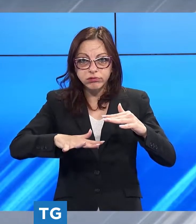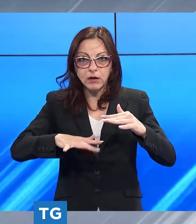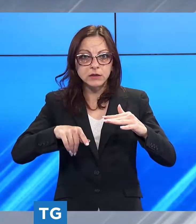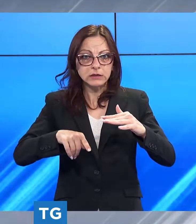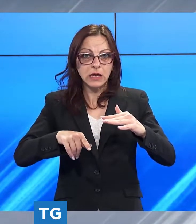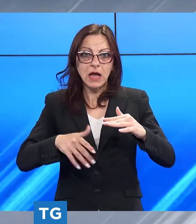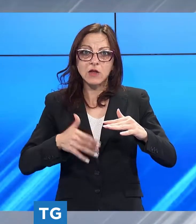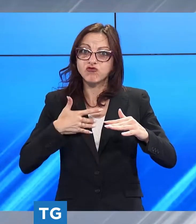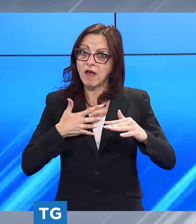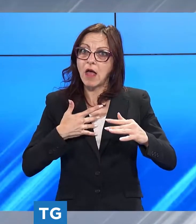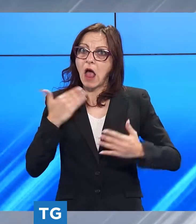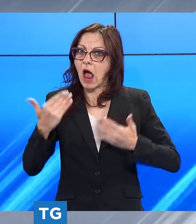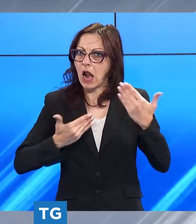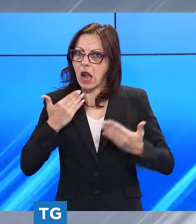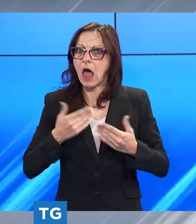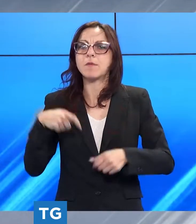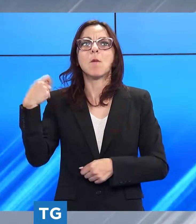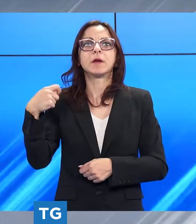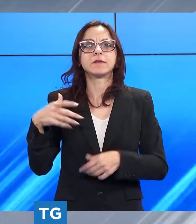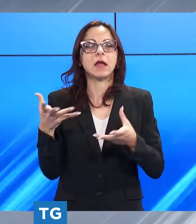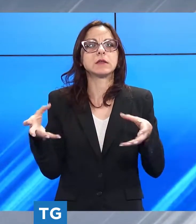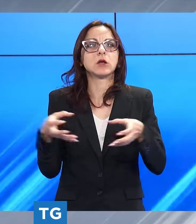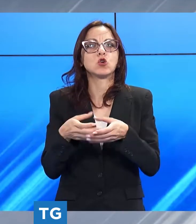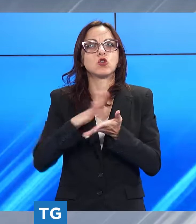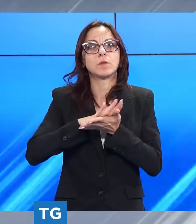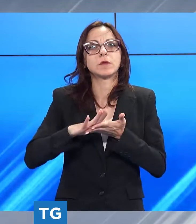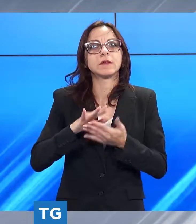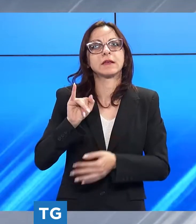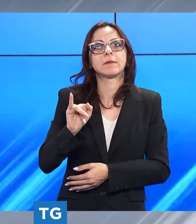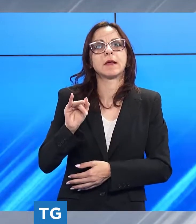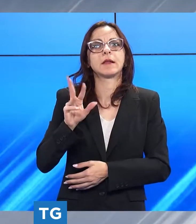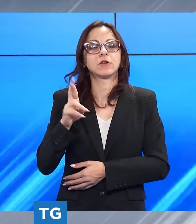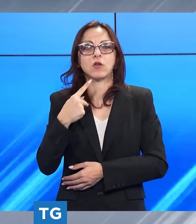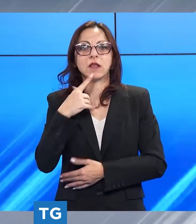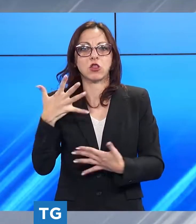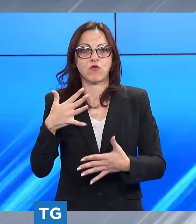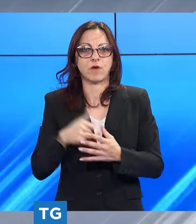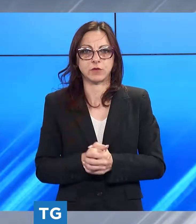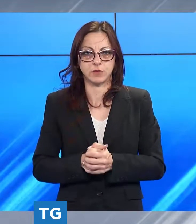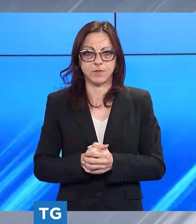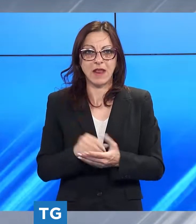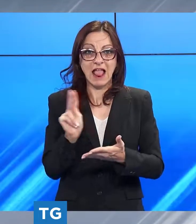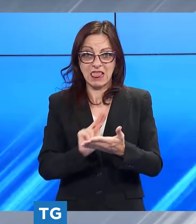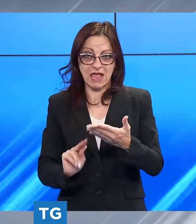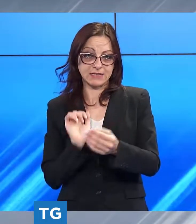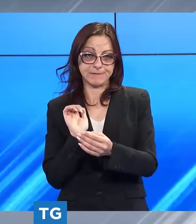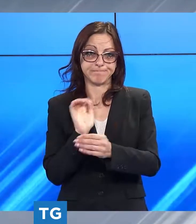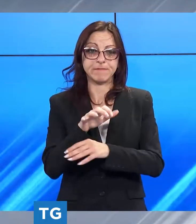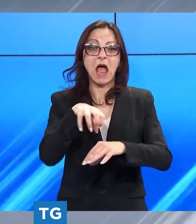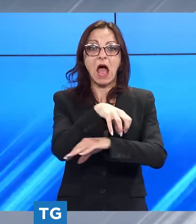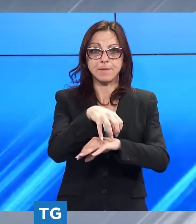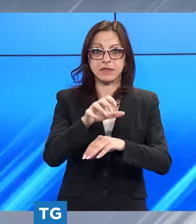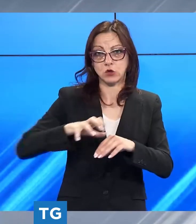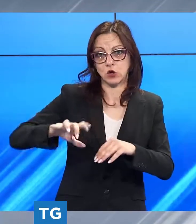lancia il presidente del consorzio di bonifica ismaele ridolfi in una lettera aperta indirizzata agli amministratori locali e